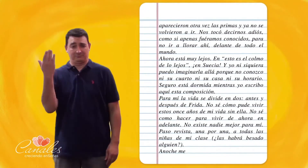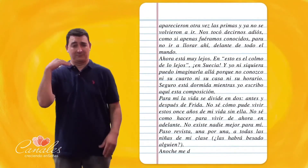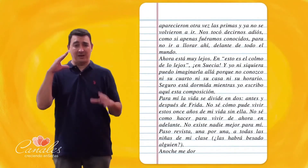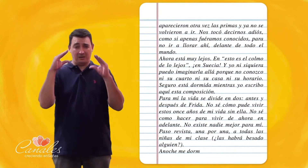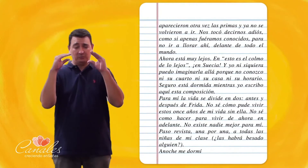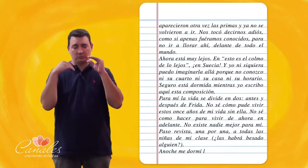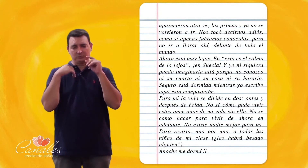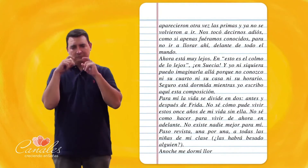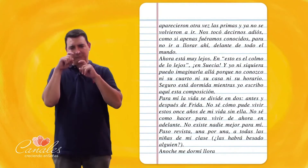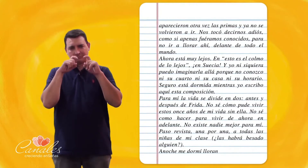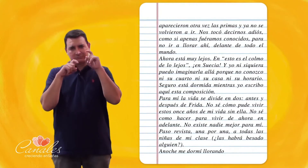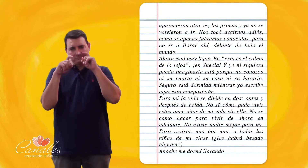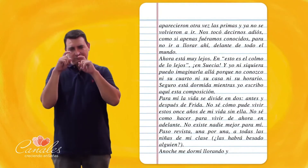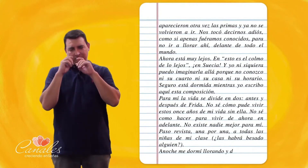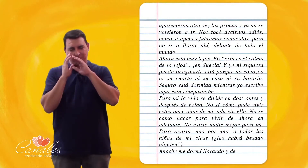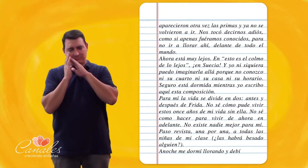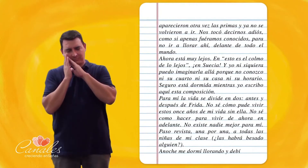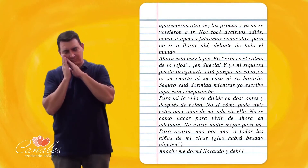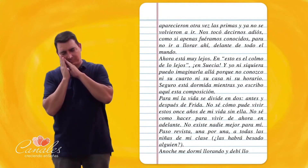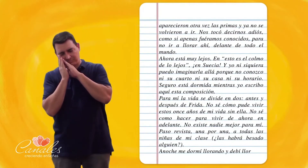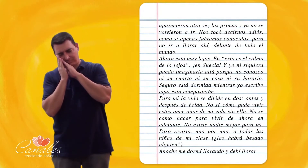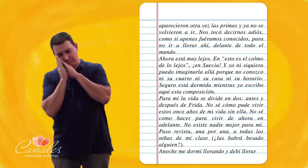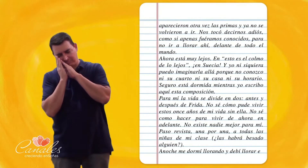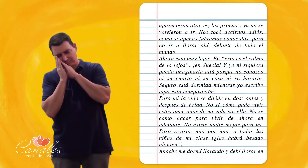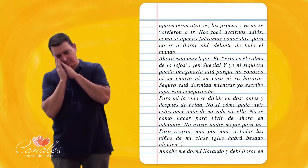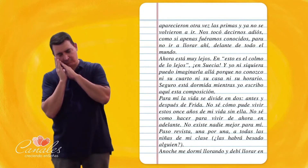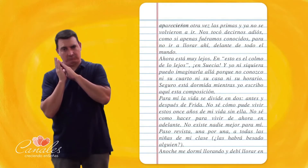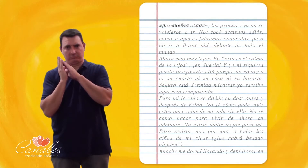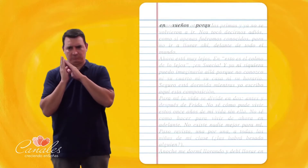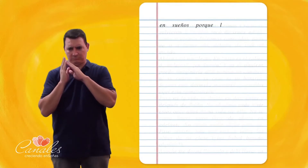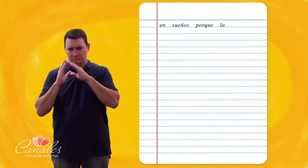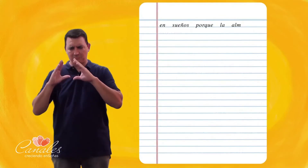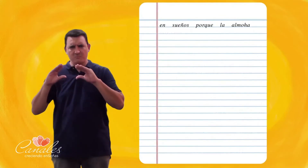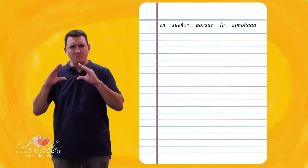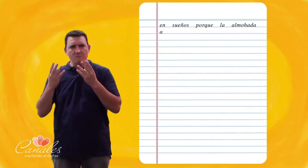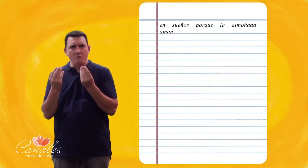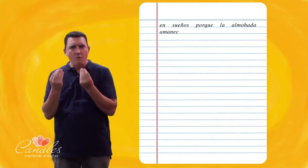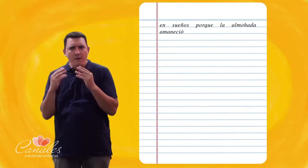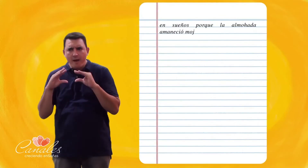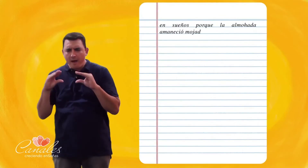Anoche me dormí Llorando Y debí llorar En sueños Porque la almohada Amaneció mojada